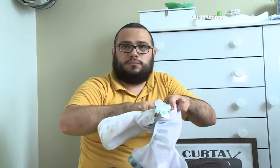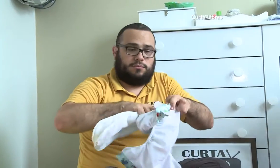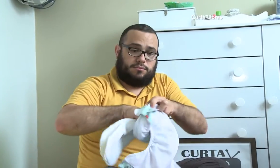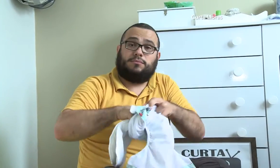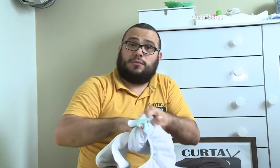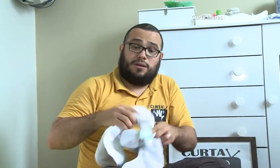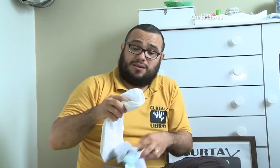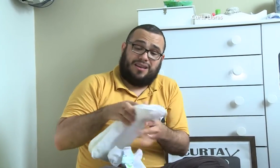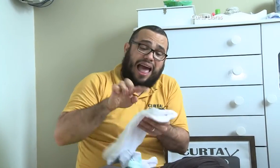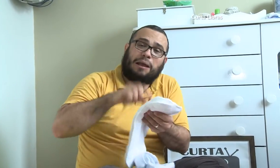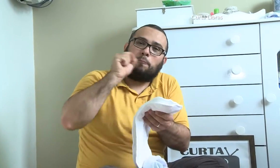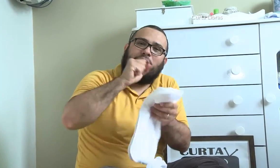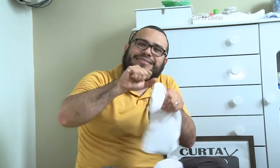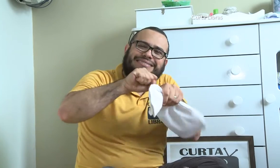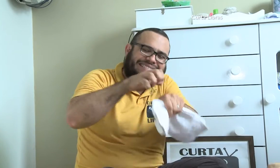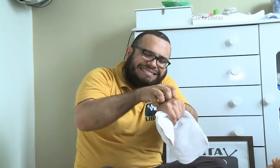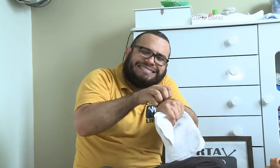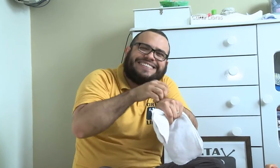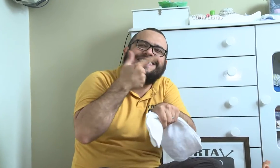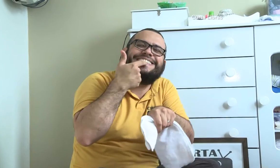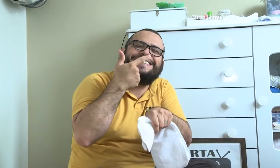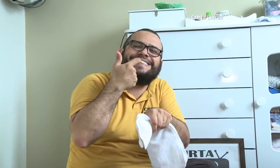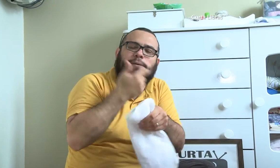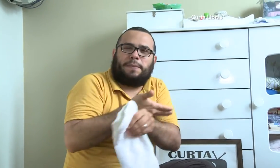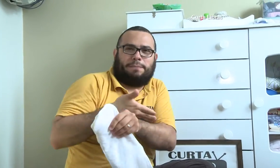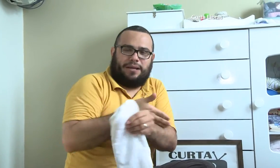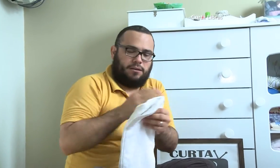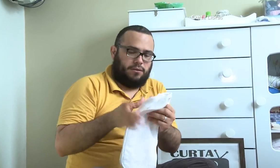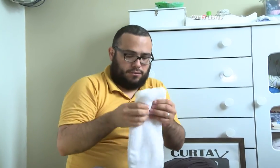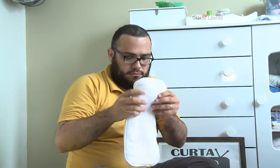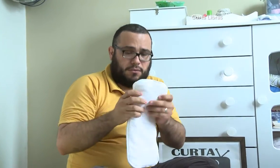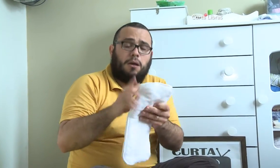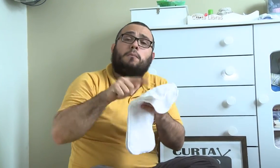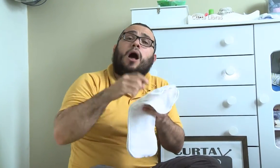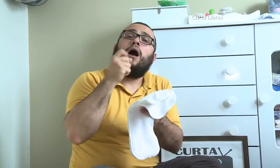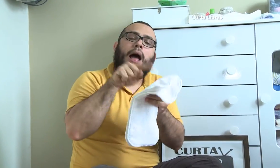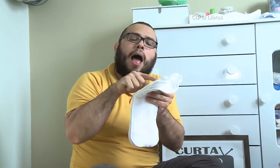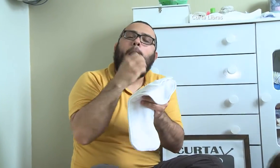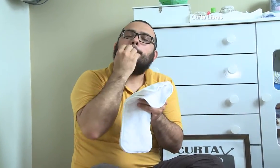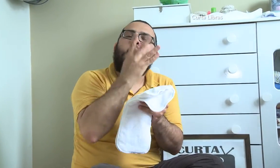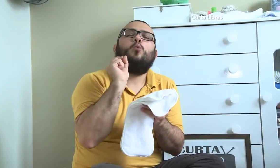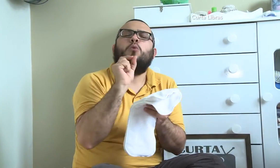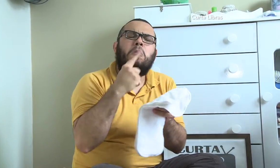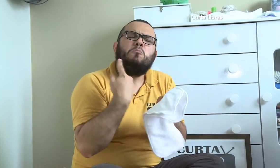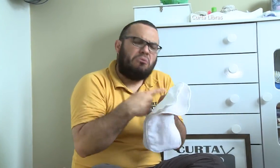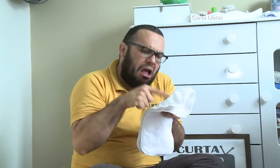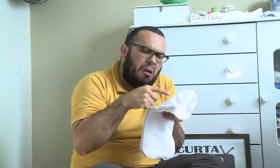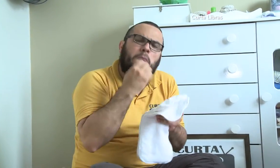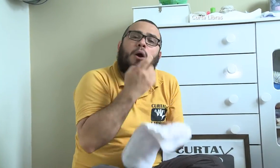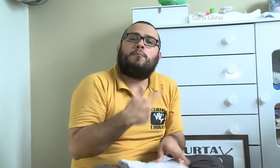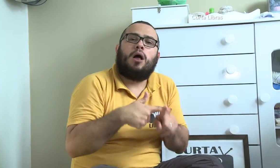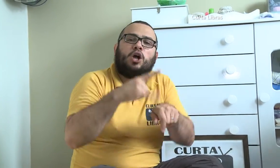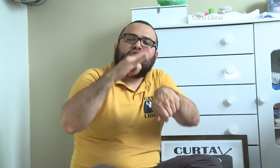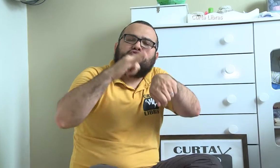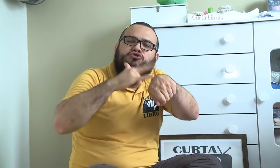Esse tipo de tecido pode dar alergia ou irritar a pele do bebê. Mas é bom porque ele absorve muito bem e não acontece em